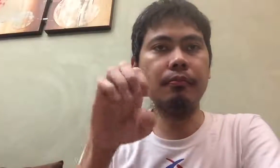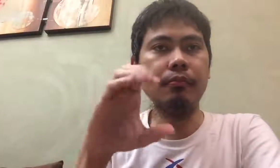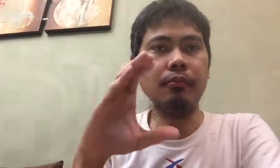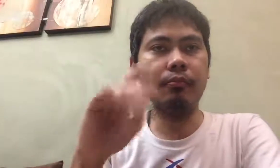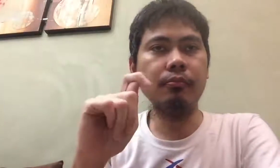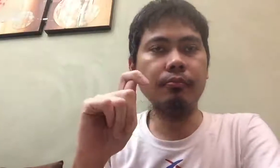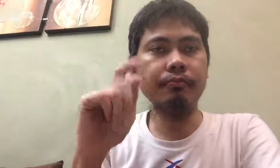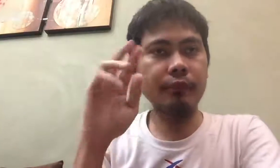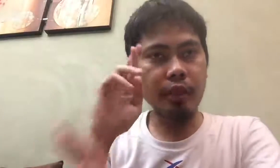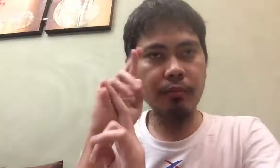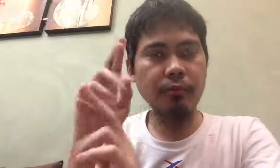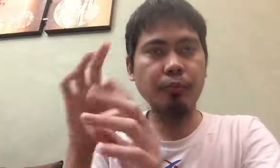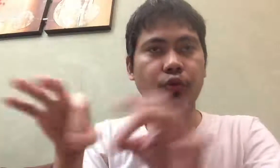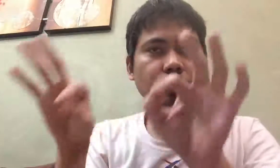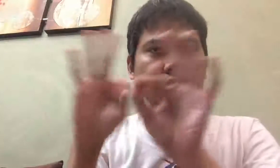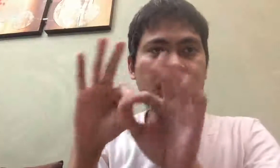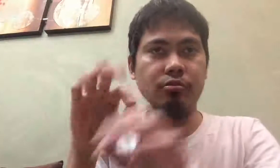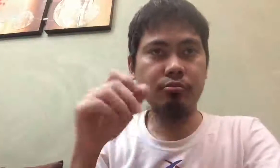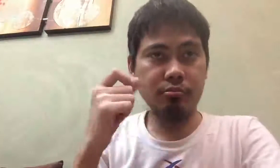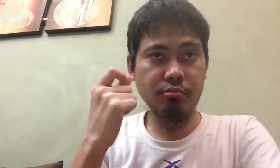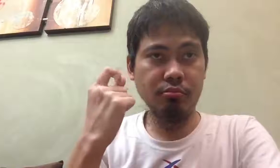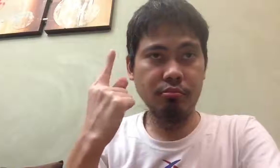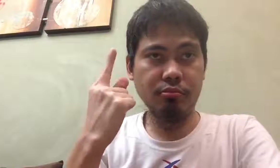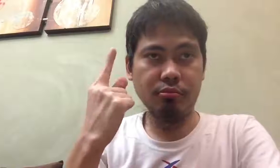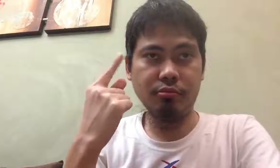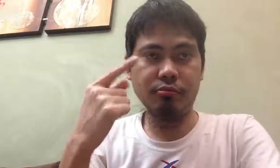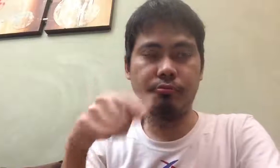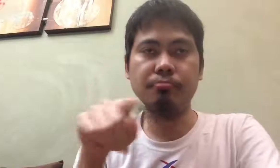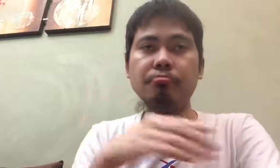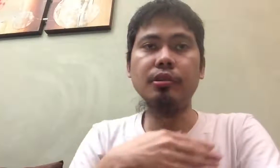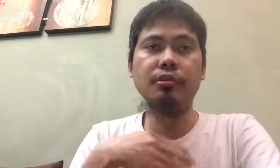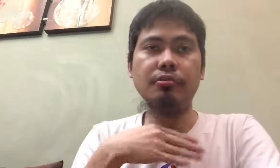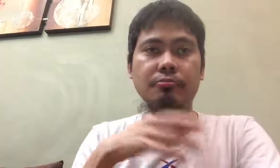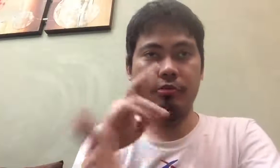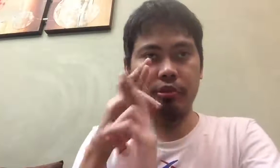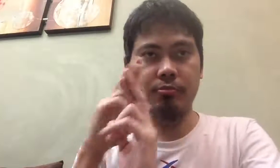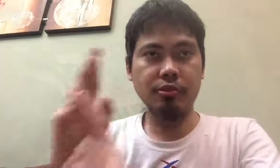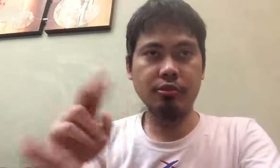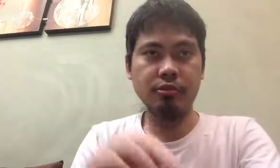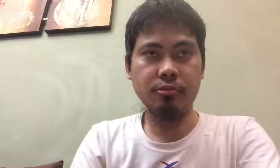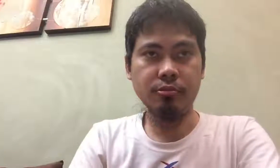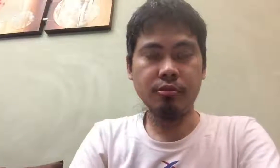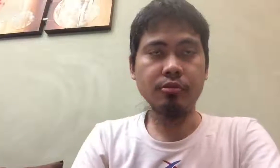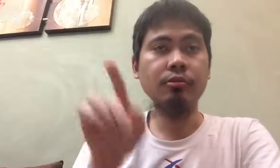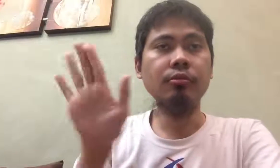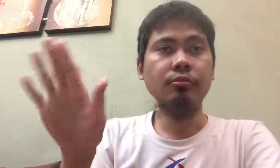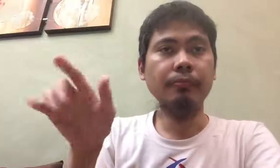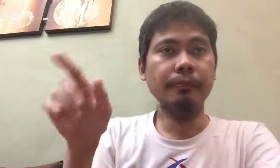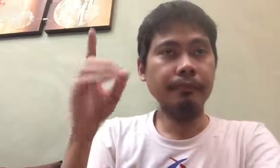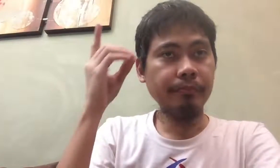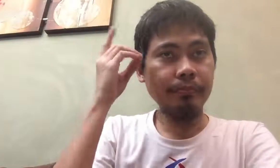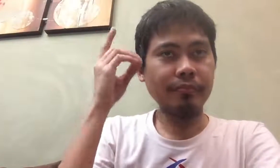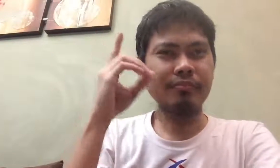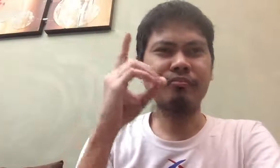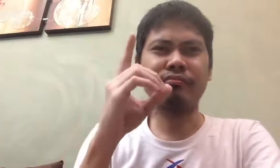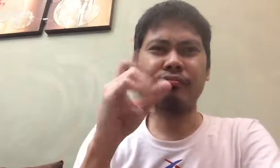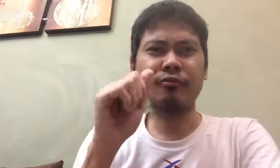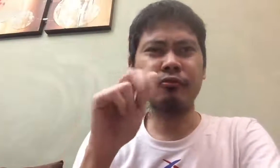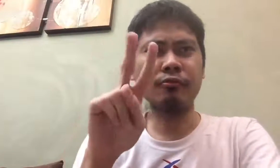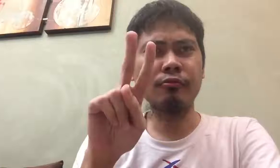Nga lugar na magaganggol ang posisit ng retorno na parangin volume na sasakyan ng